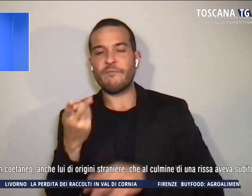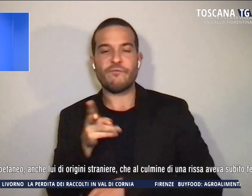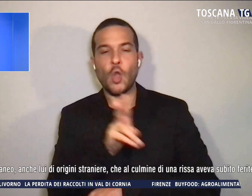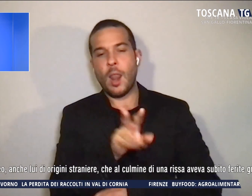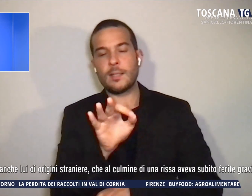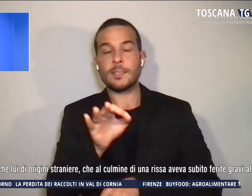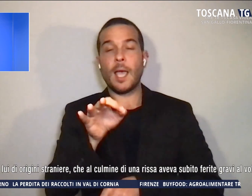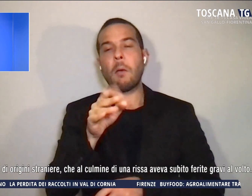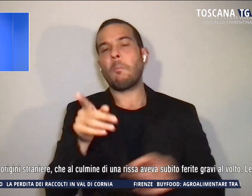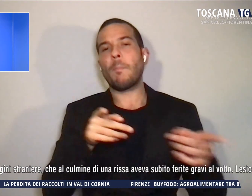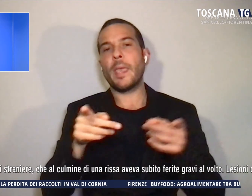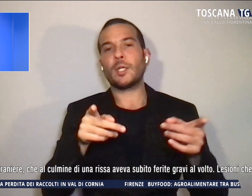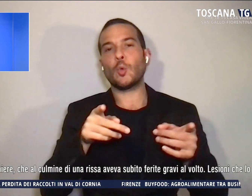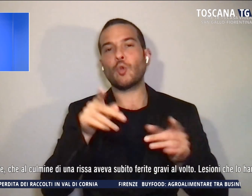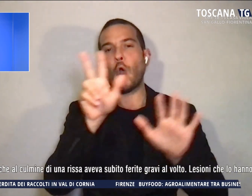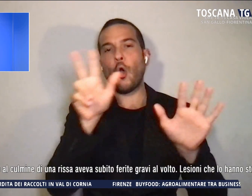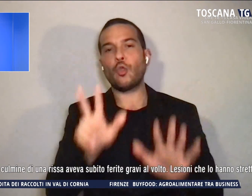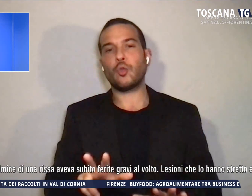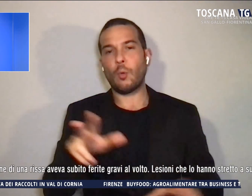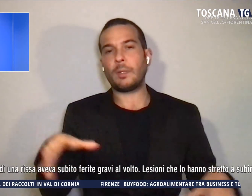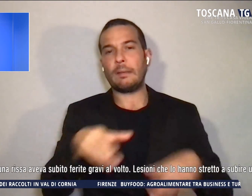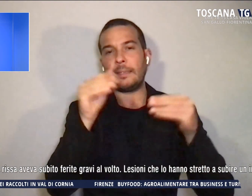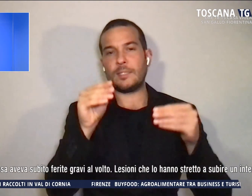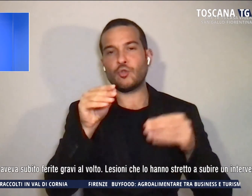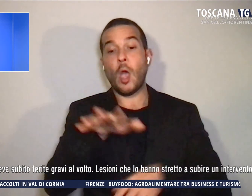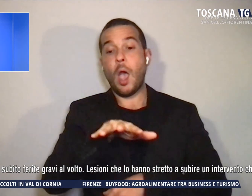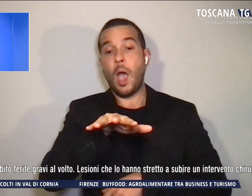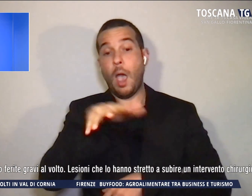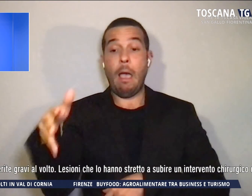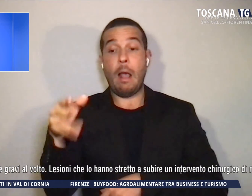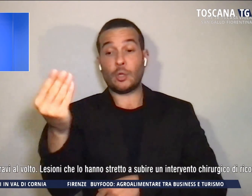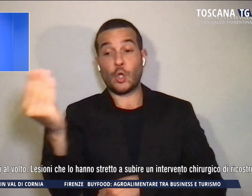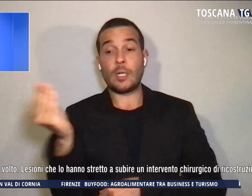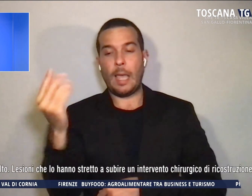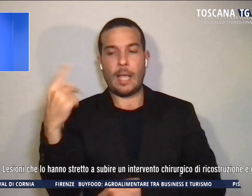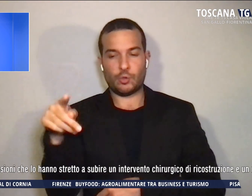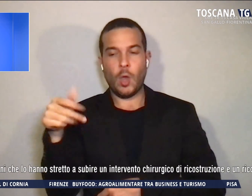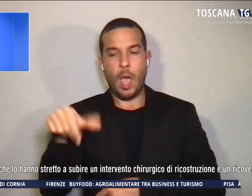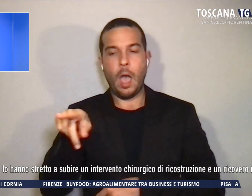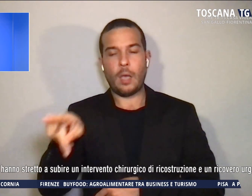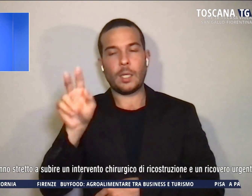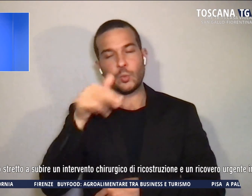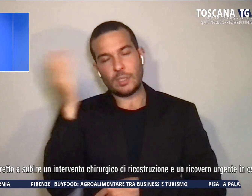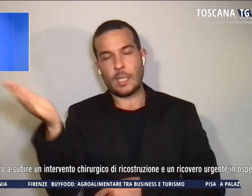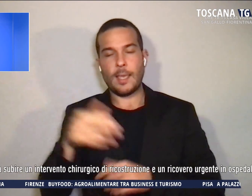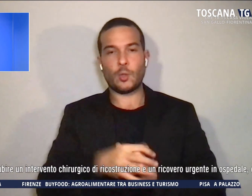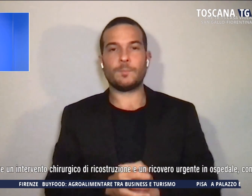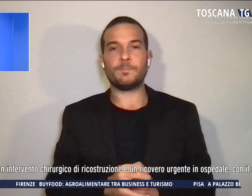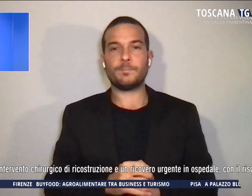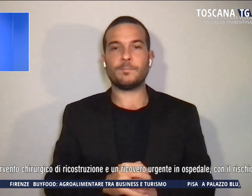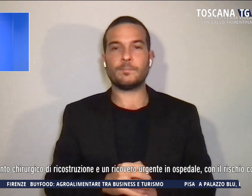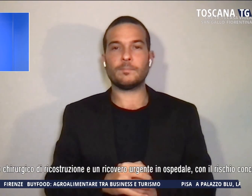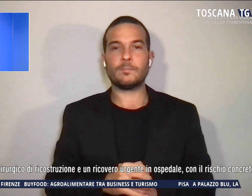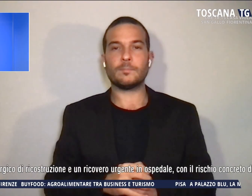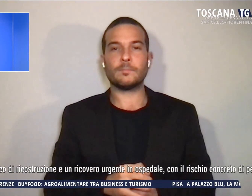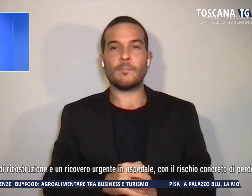contro un coetaneo, anche lui di origine straniera, che, al culmine di una rissa,